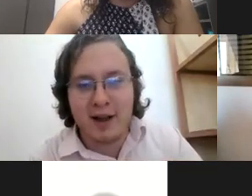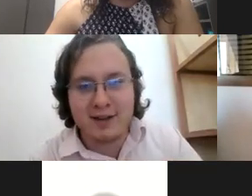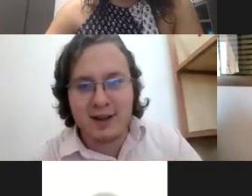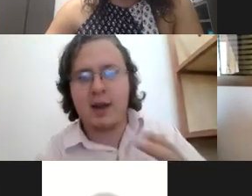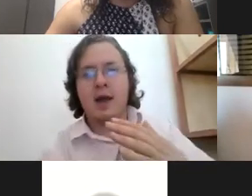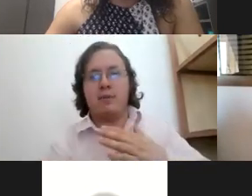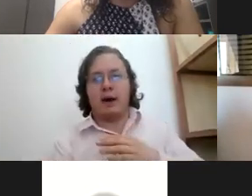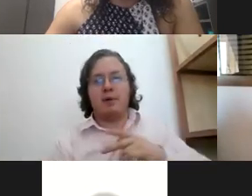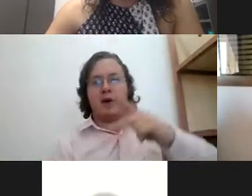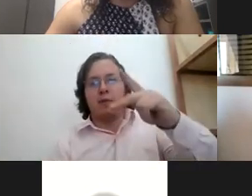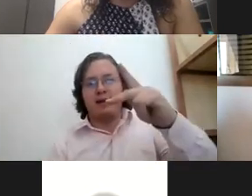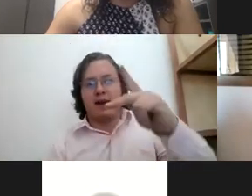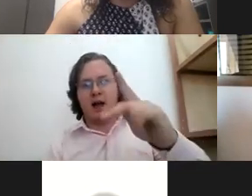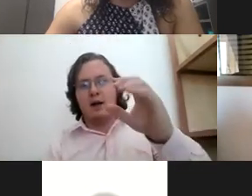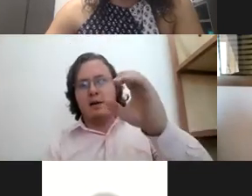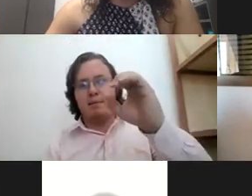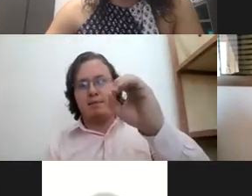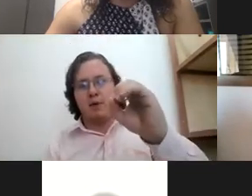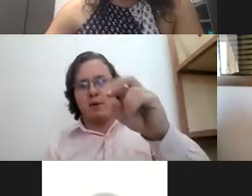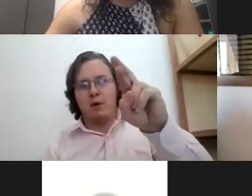¿sí? por ejemplo mi nombre sería Por